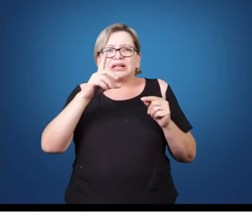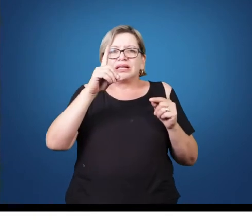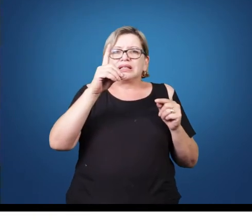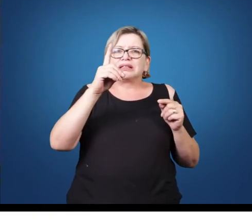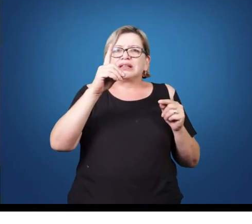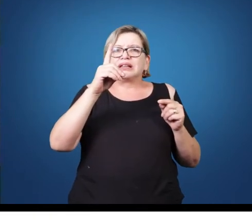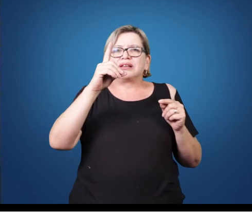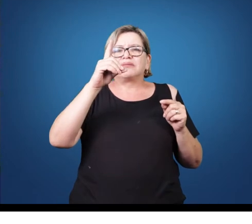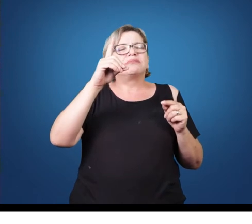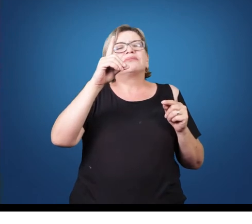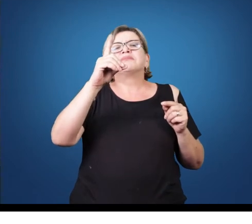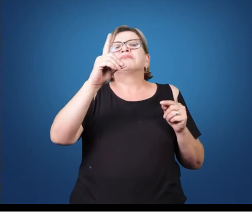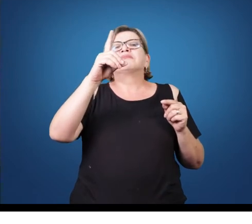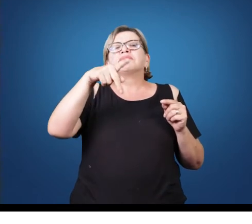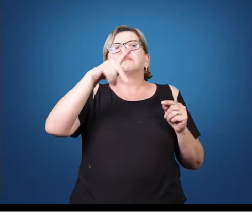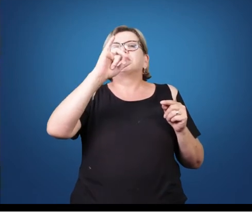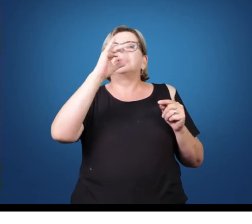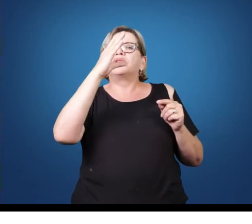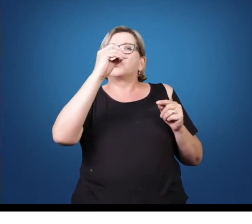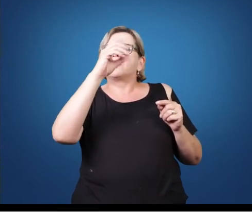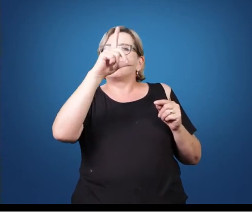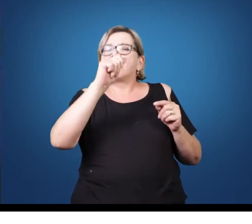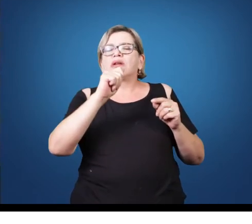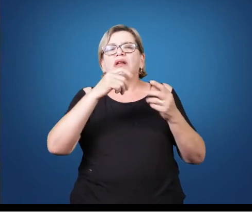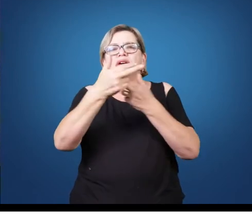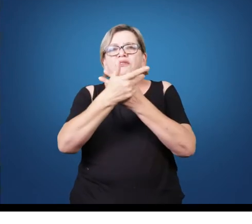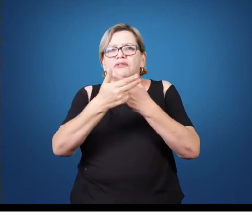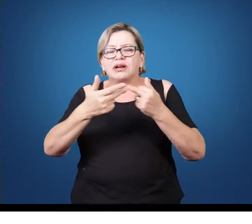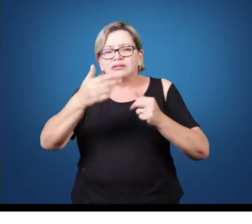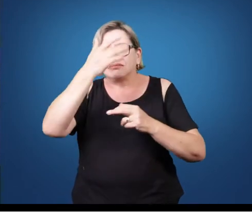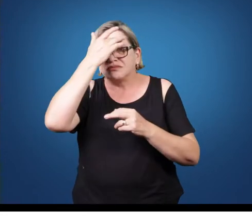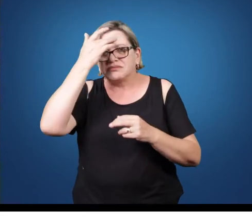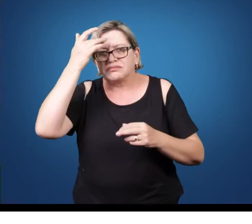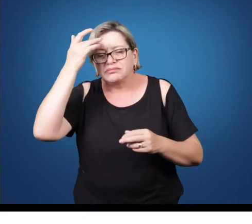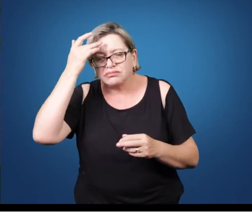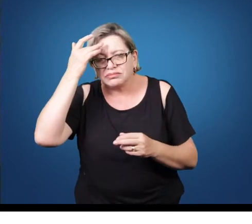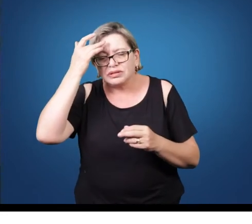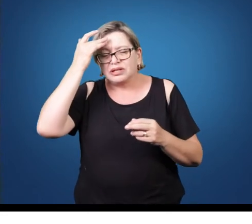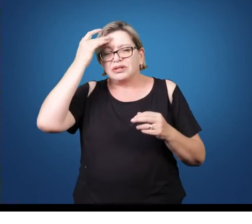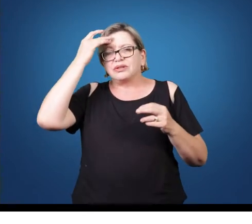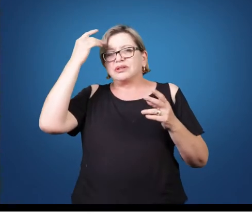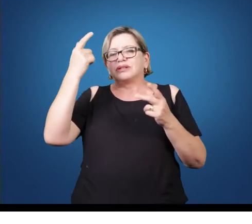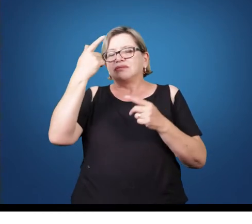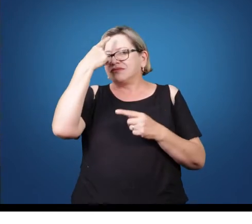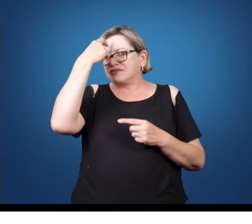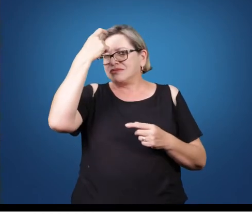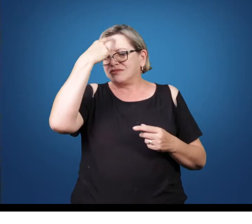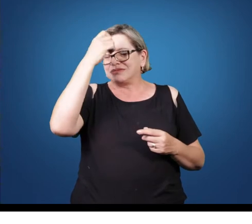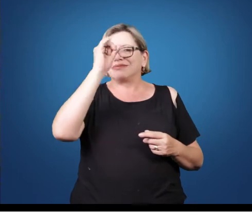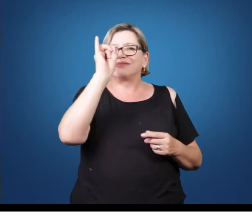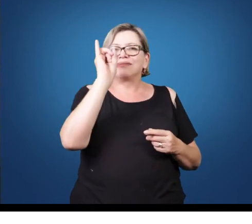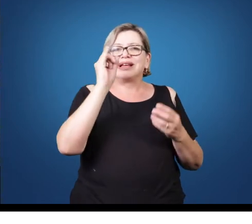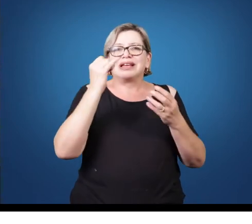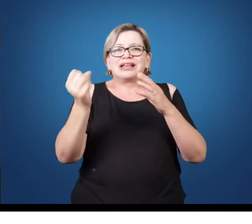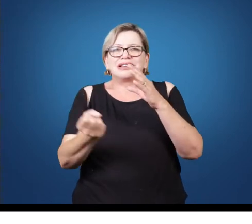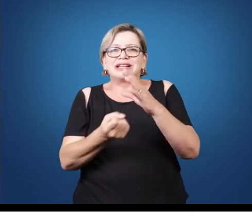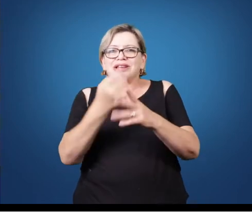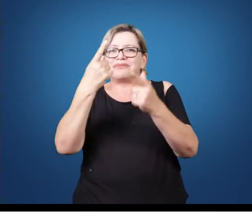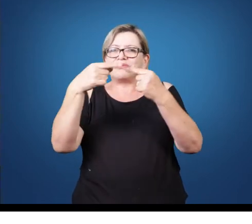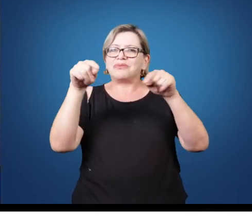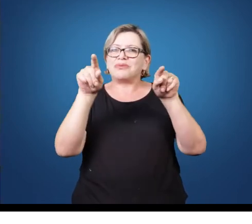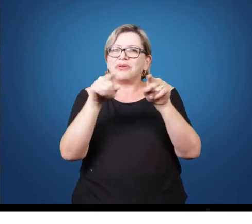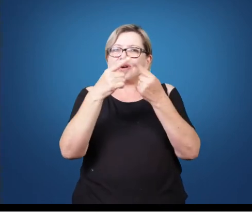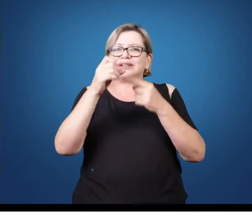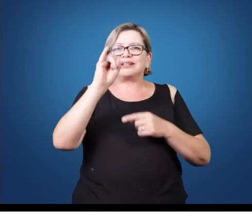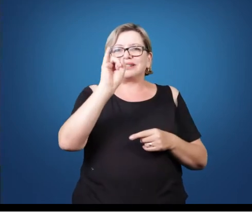Pierre Boulez, Louis de Nono, compuseram dentro dessa linhagem do serialismo integral. Temos ainda